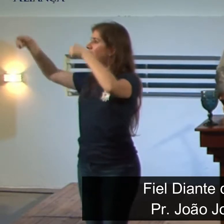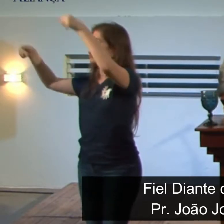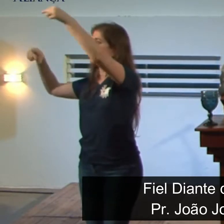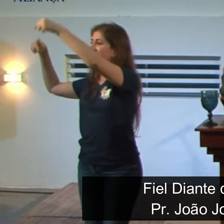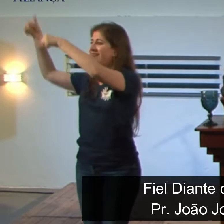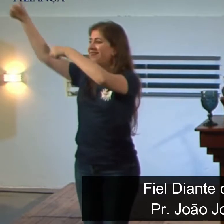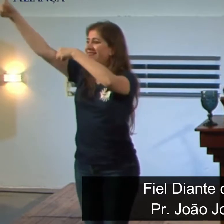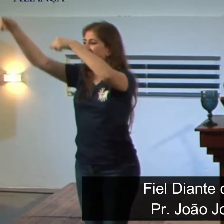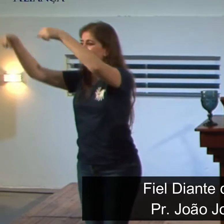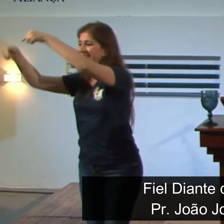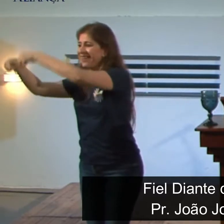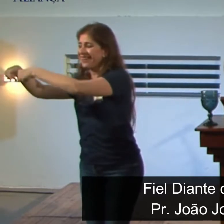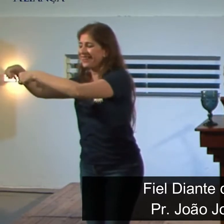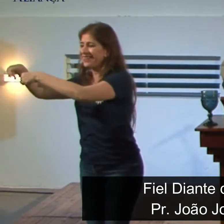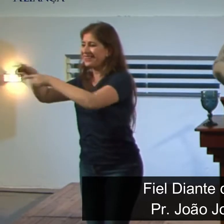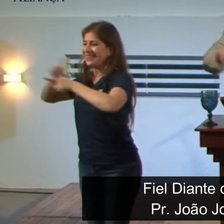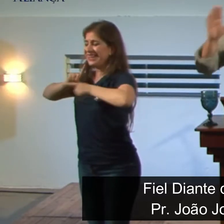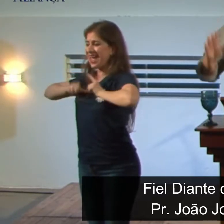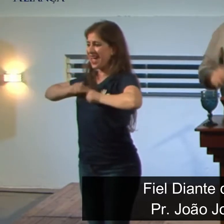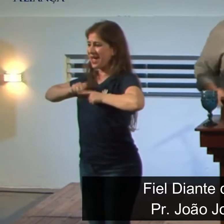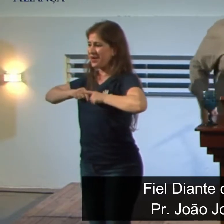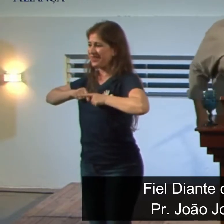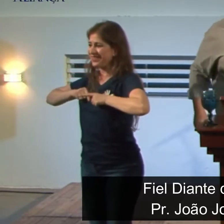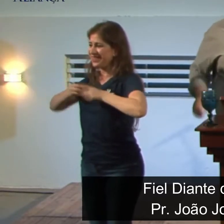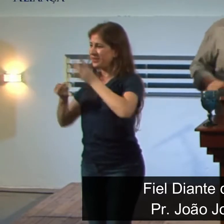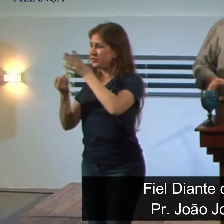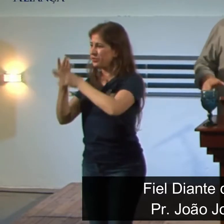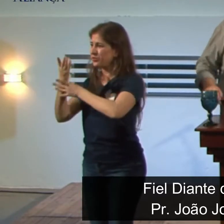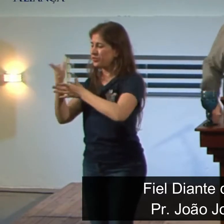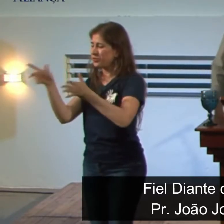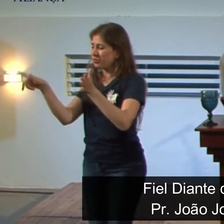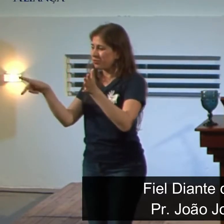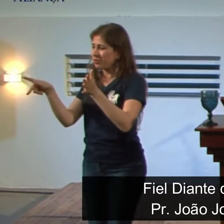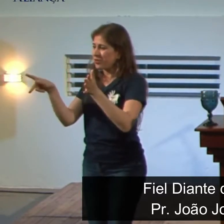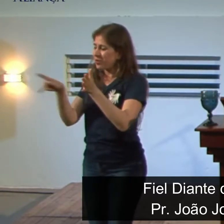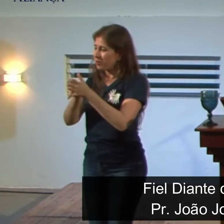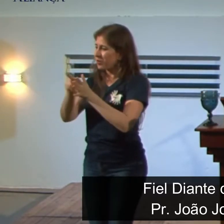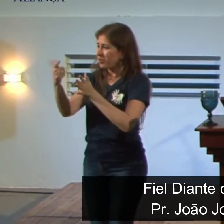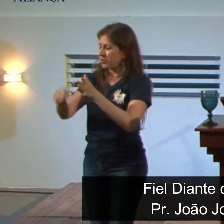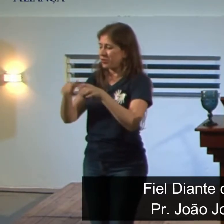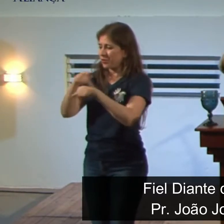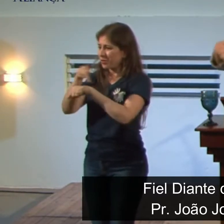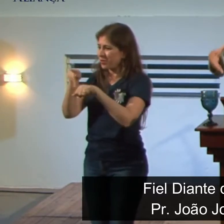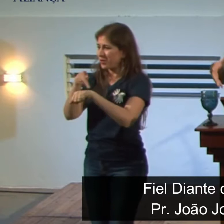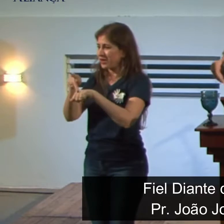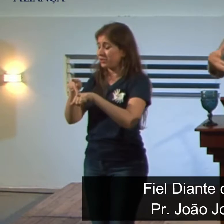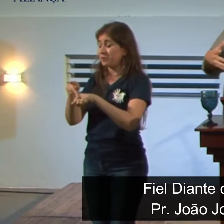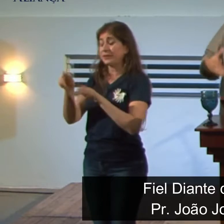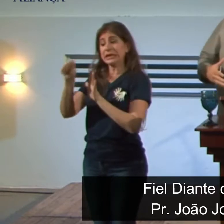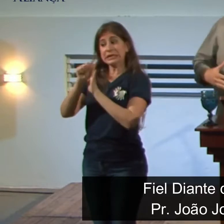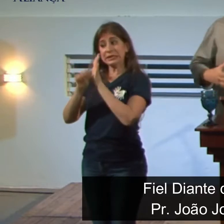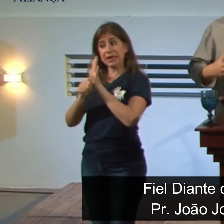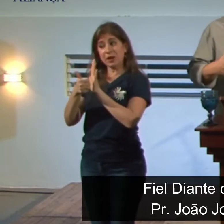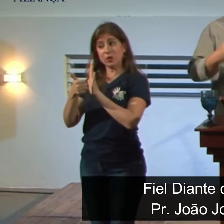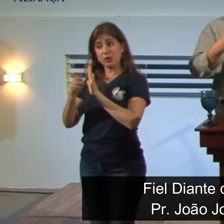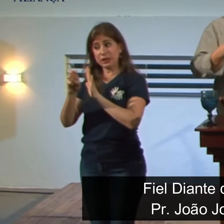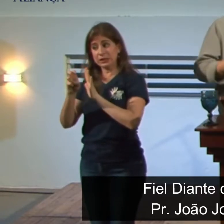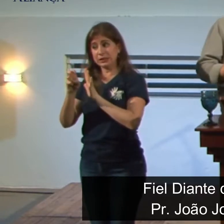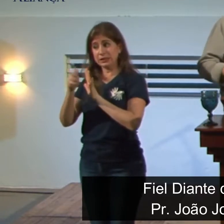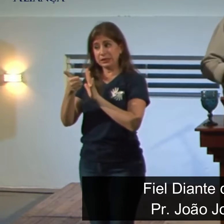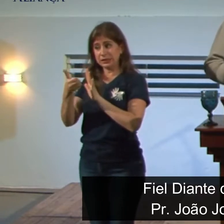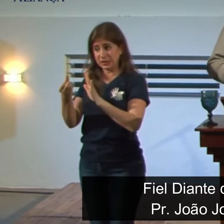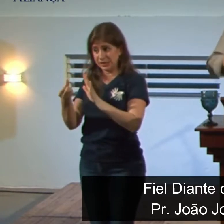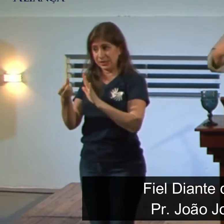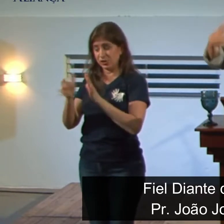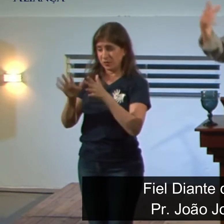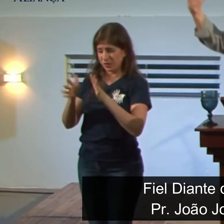surpresa. Outro episódio em outro tempo da história, século XV e XVI, a grande perseguição que houve sobre